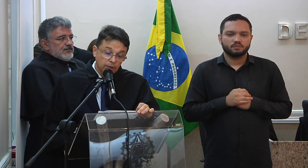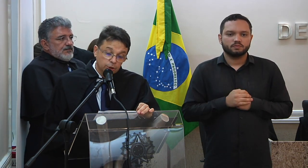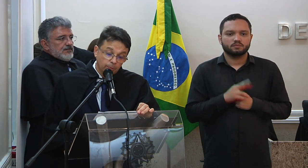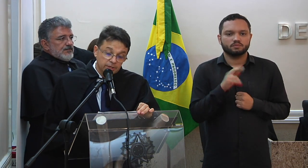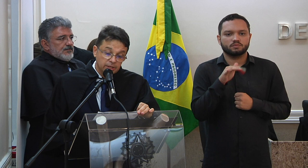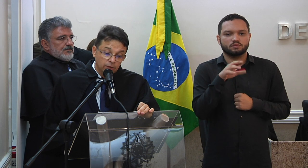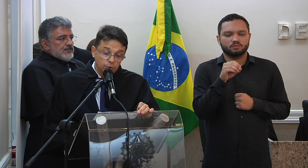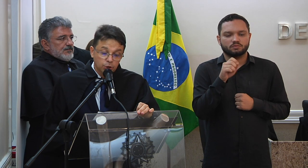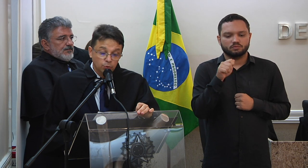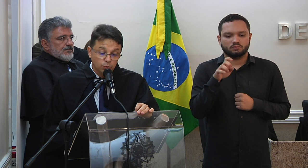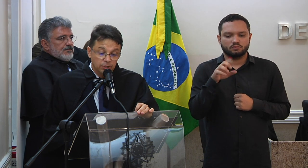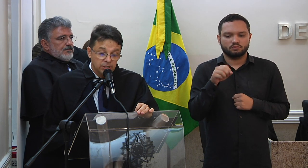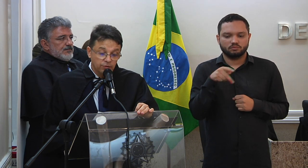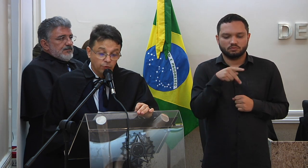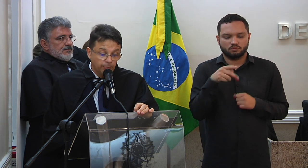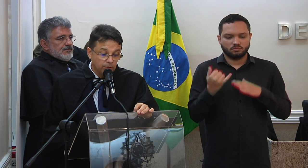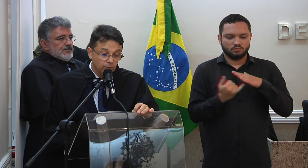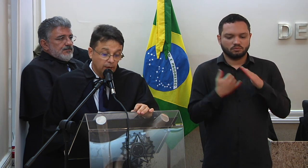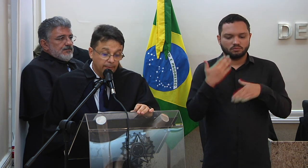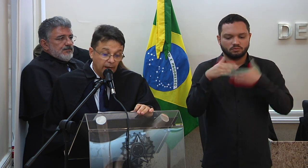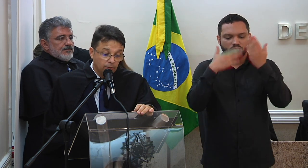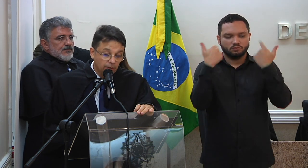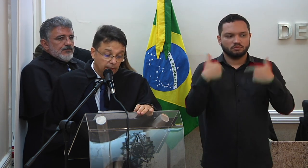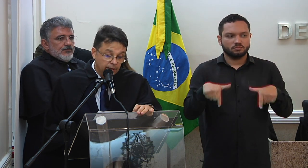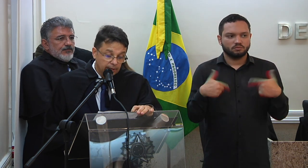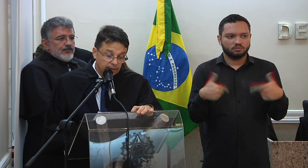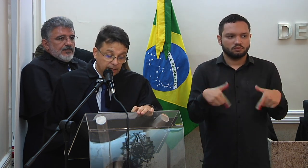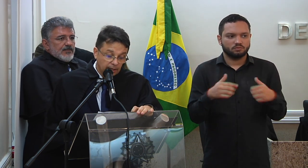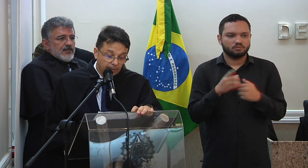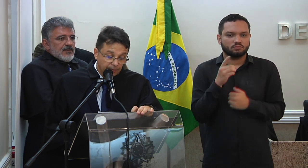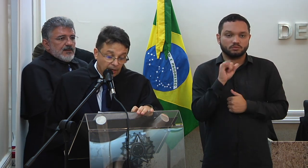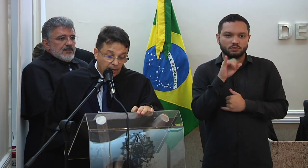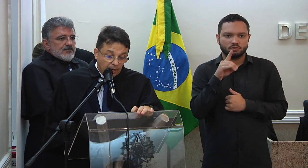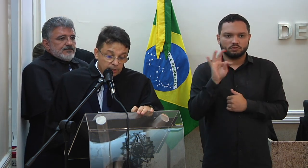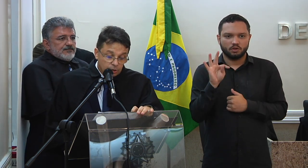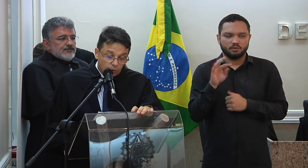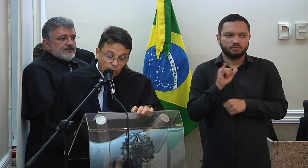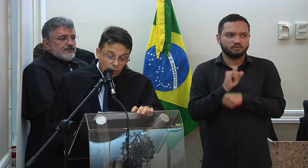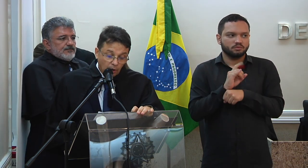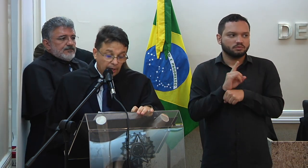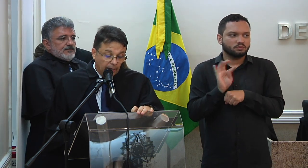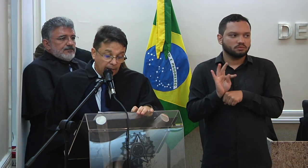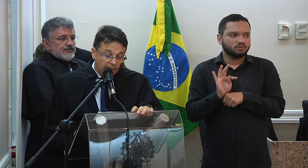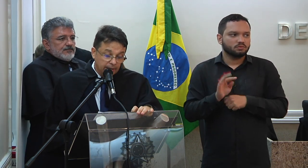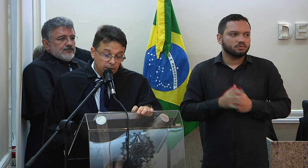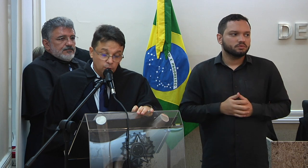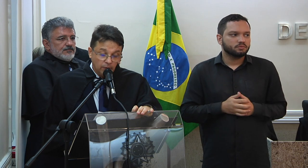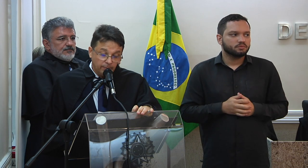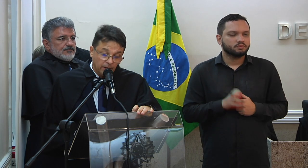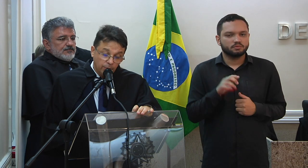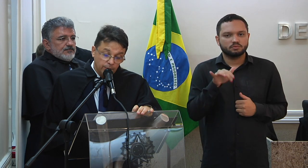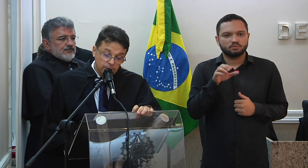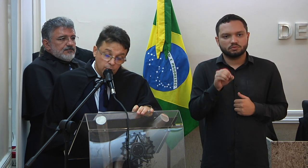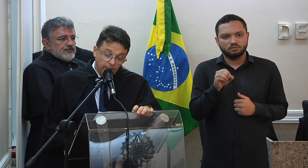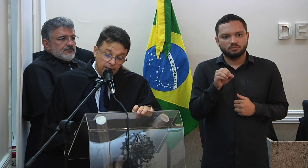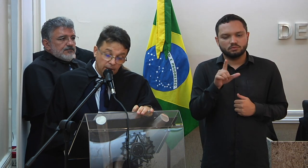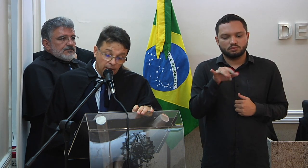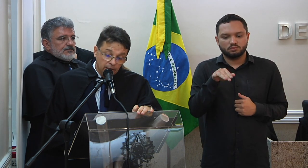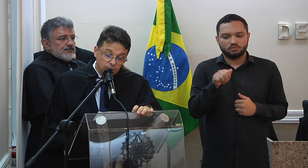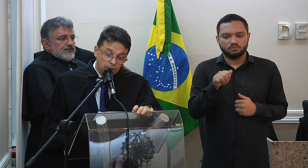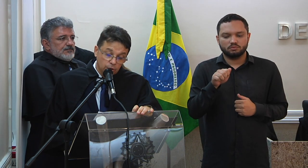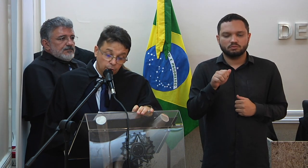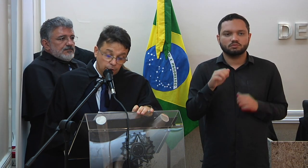Raimundo Ângelo presidente do Instituto de Desenvolvimento do Trabalho IDT senhor Ernesto Lima Cruz